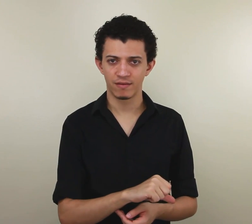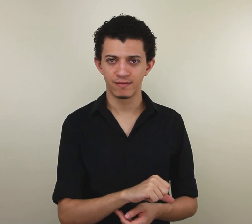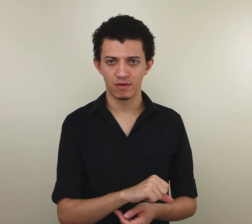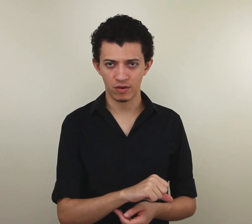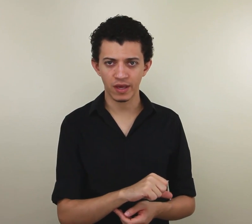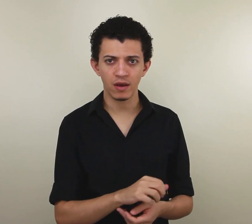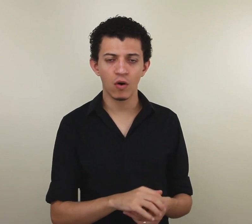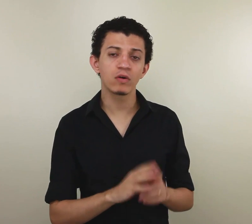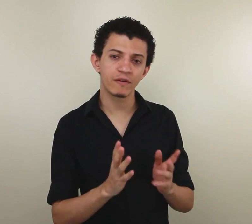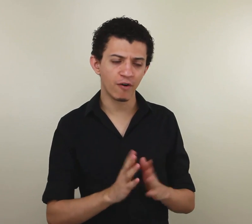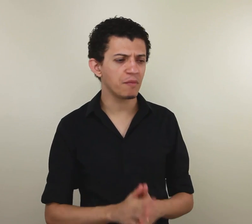Ok. Outra forma.